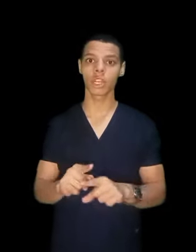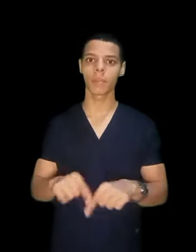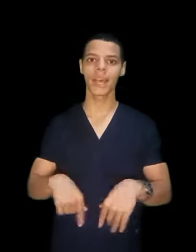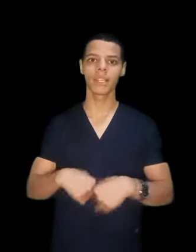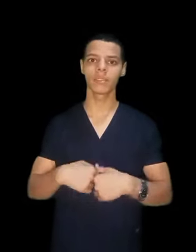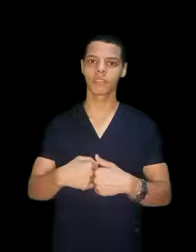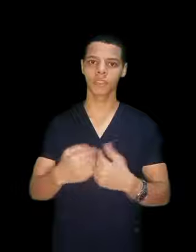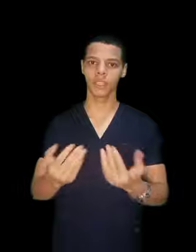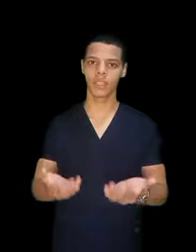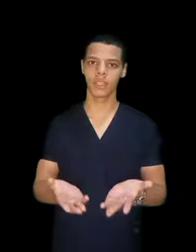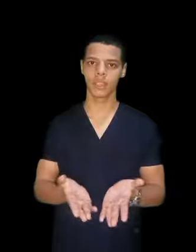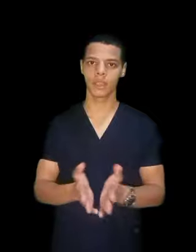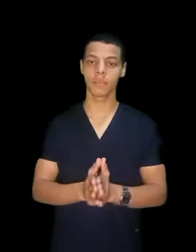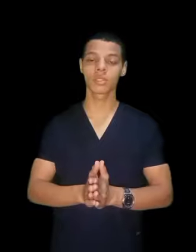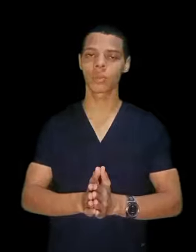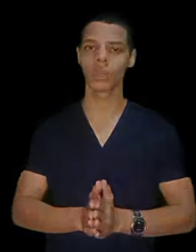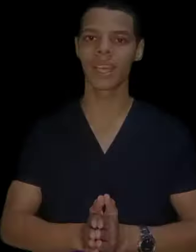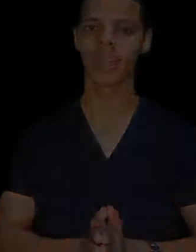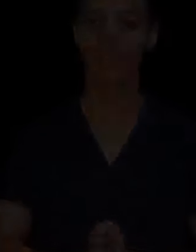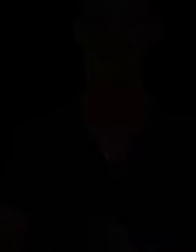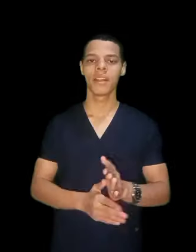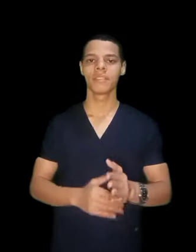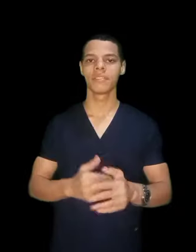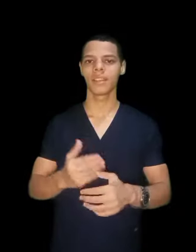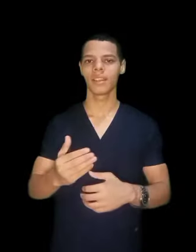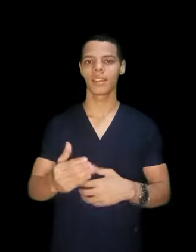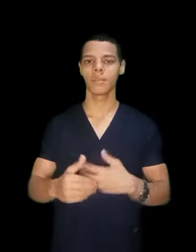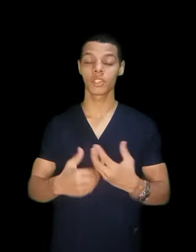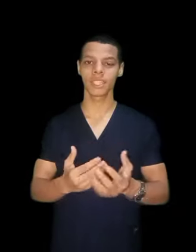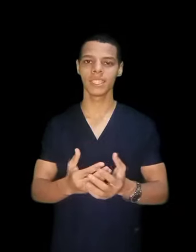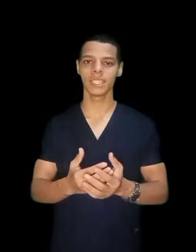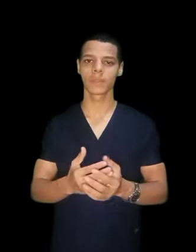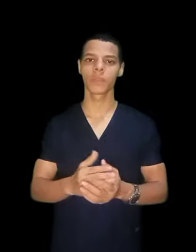معهد في مصر كلها فمش كتير